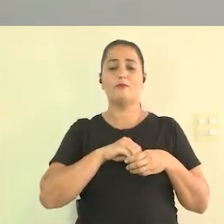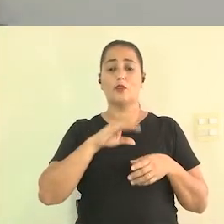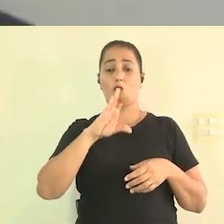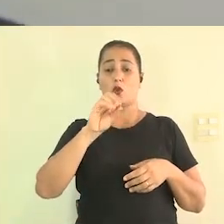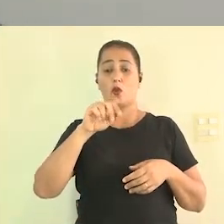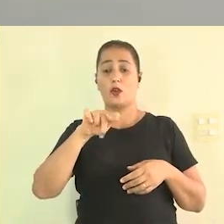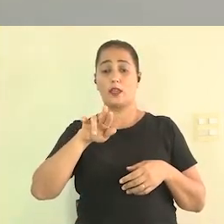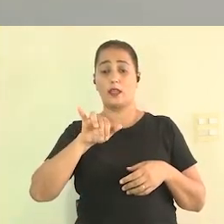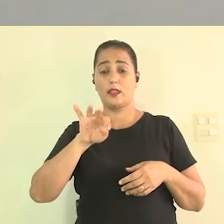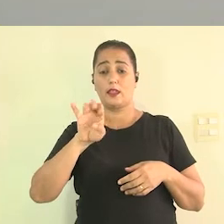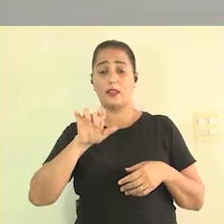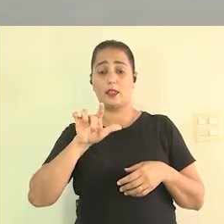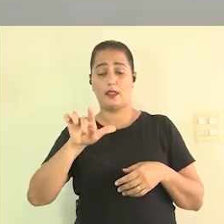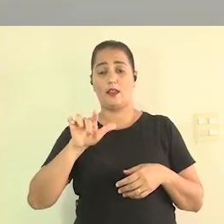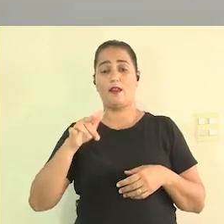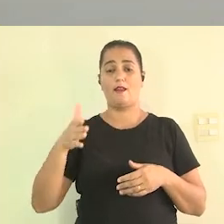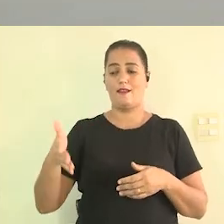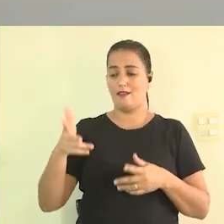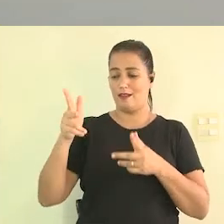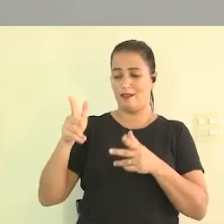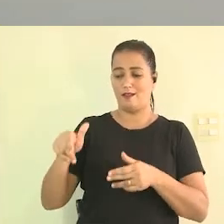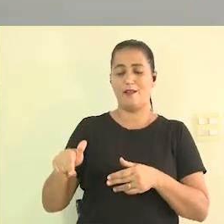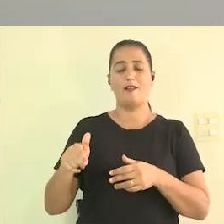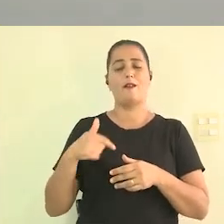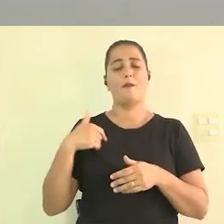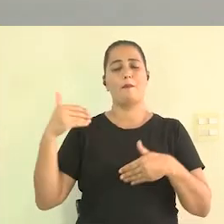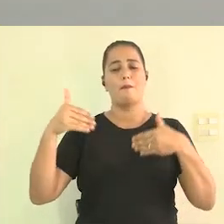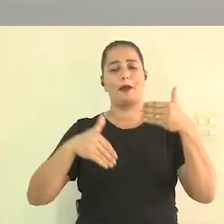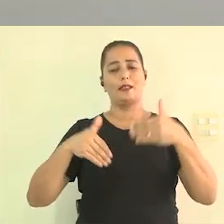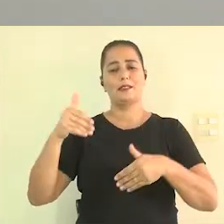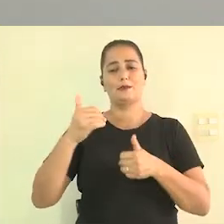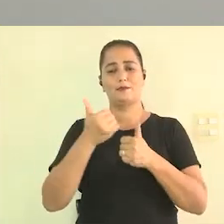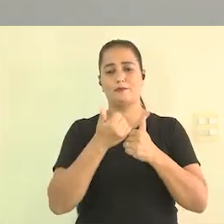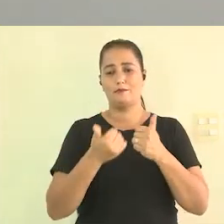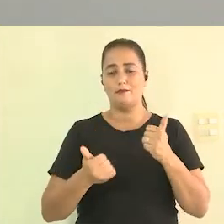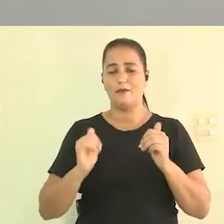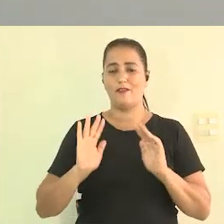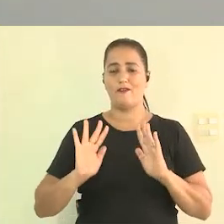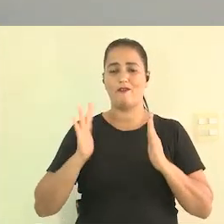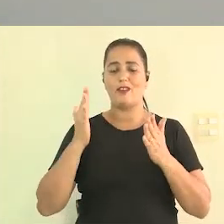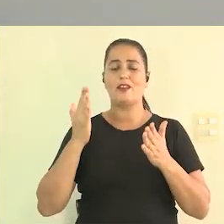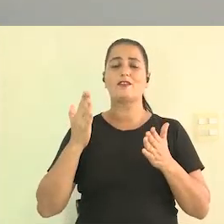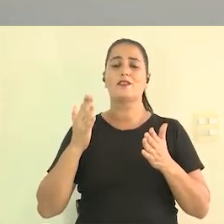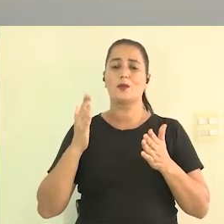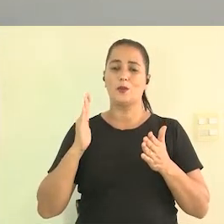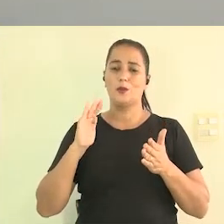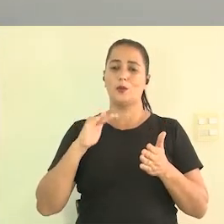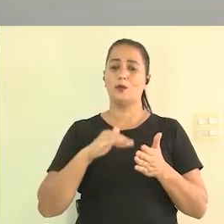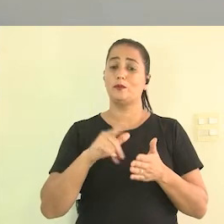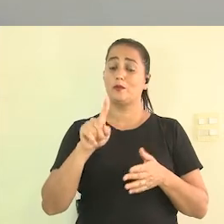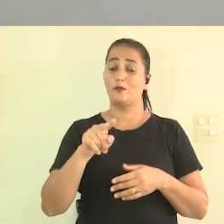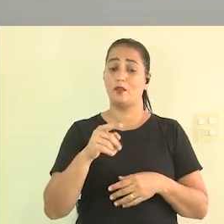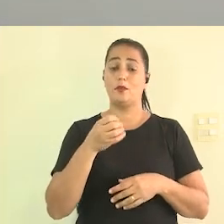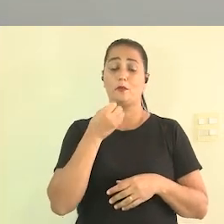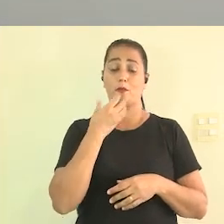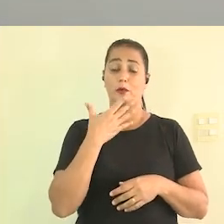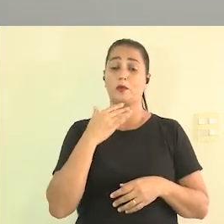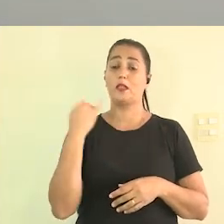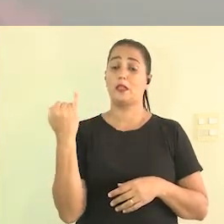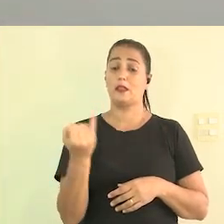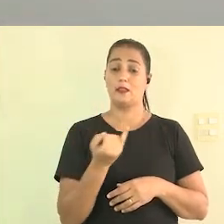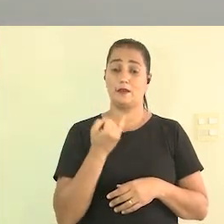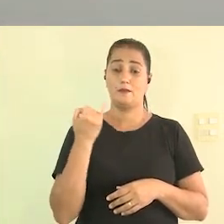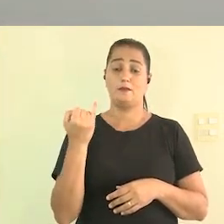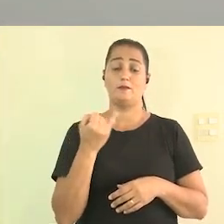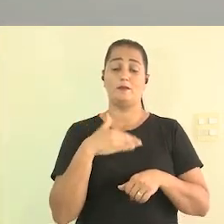molotov que eu fui convidada pra fazer parte do conselho desse último festival que teve online então foi muito importante porque aí